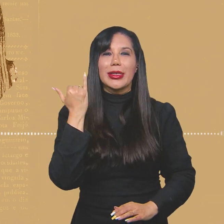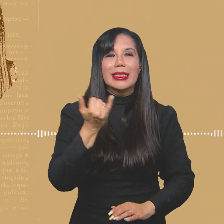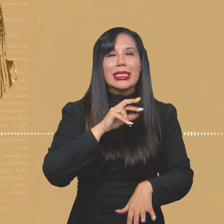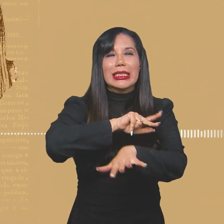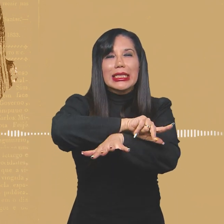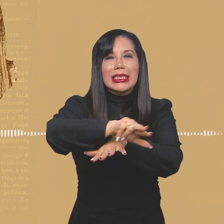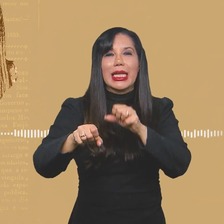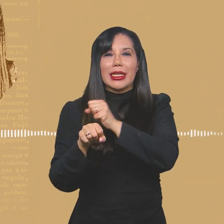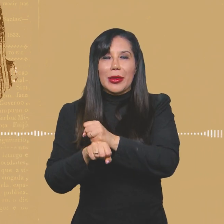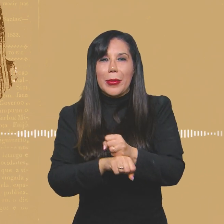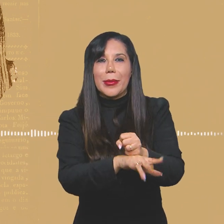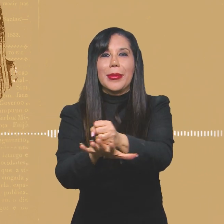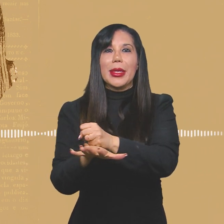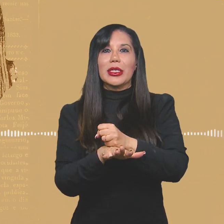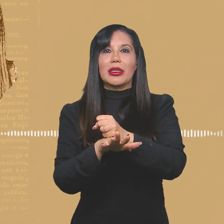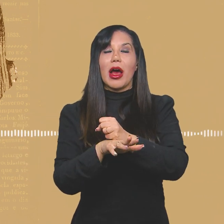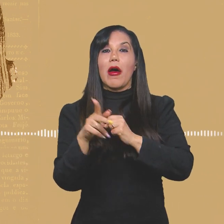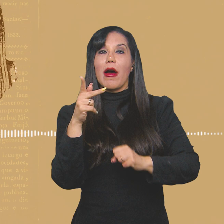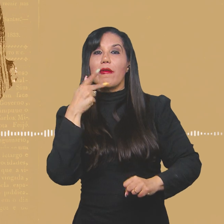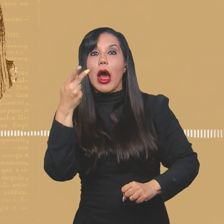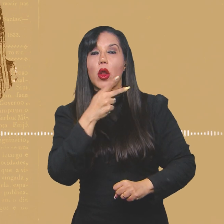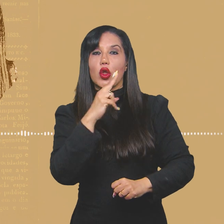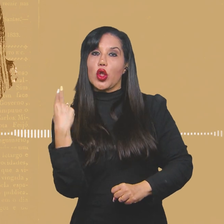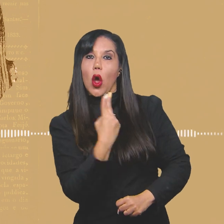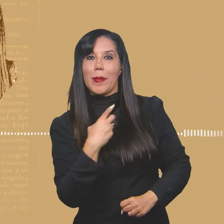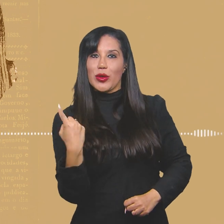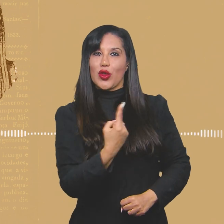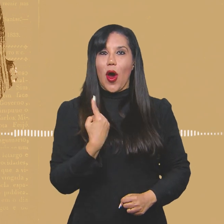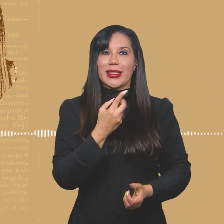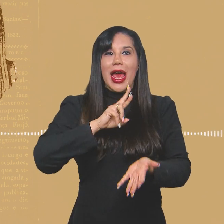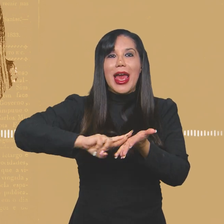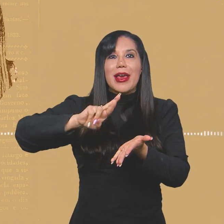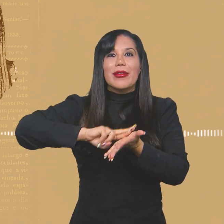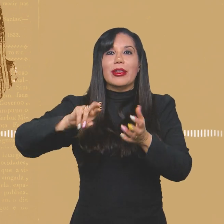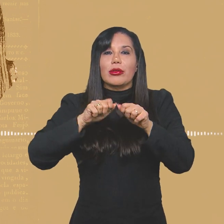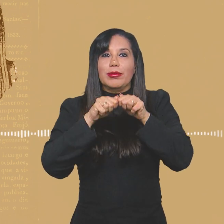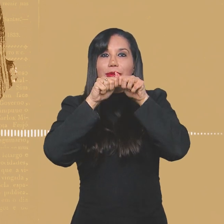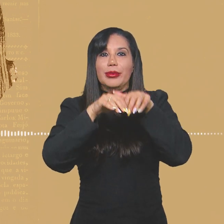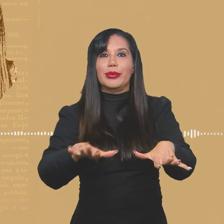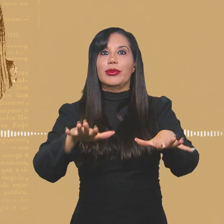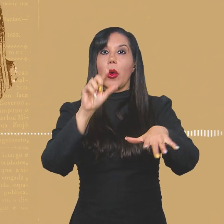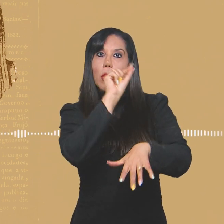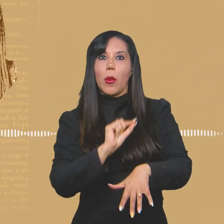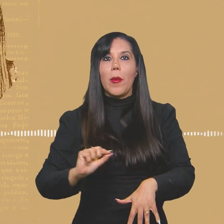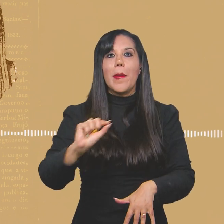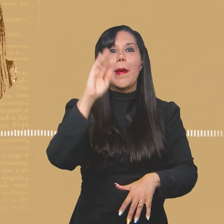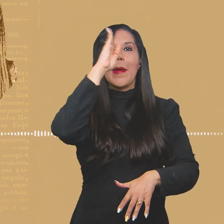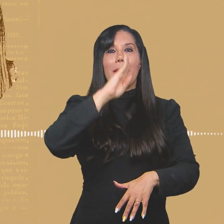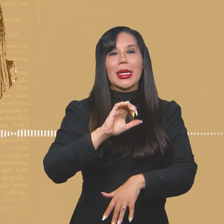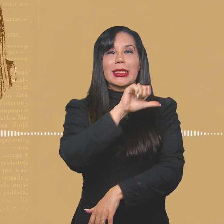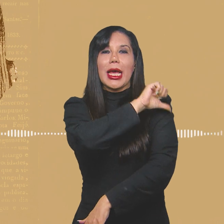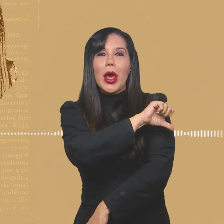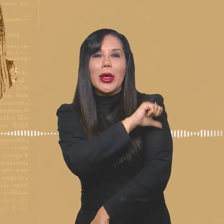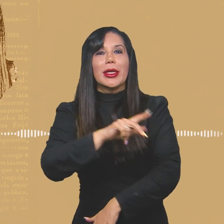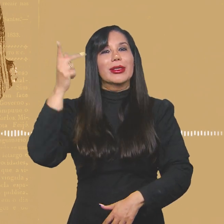comunicação falaram em nós, nos destacaram. Alguns números chegaram ao resto do país. Rio de Janeiro, São